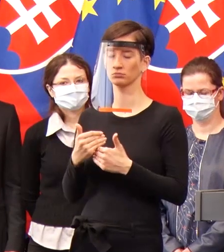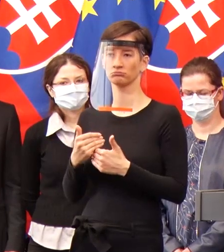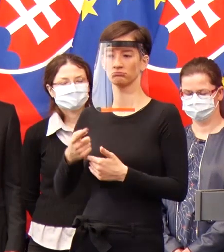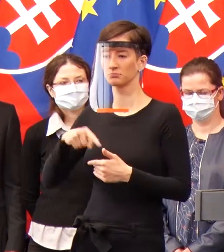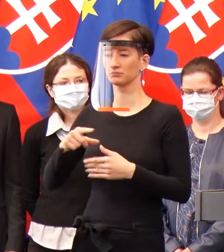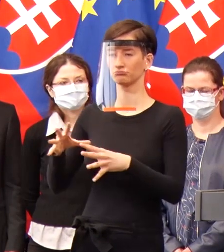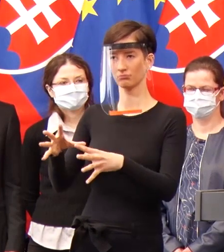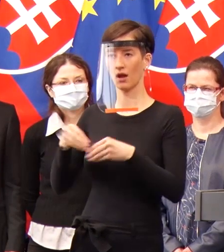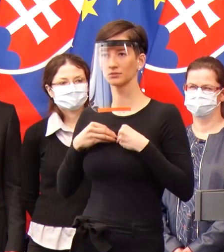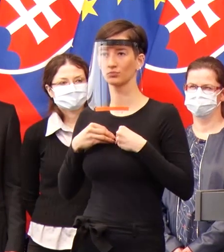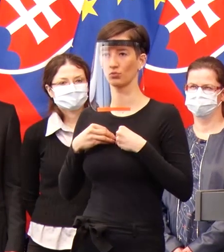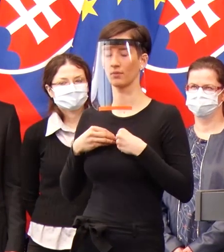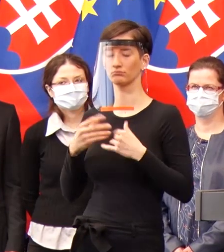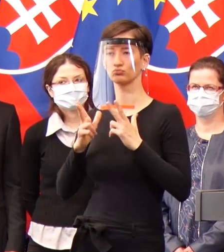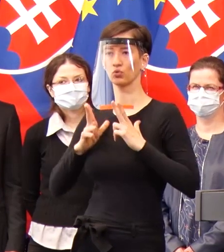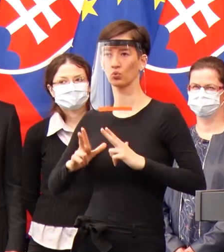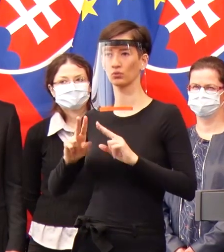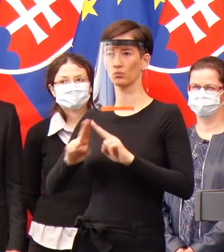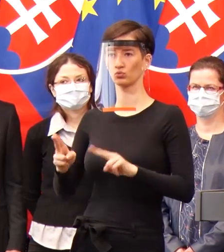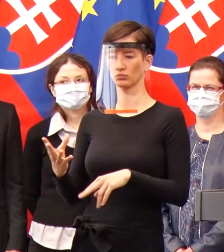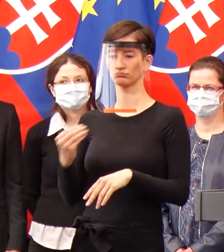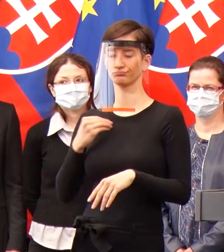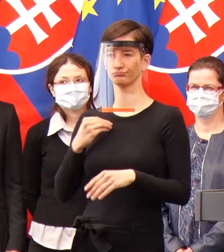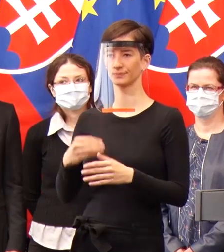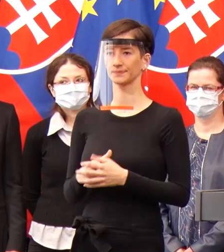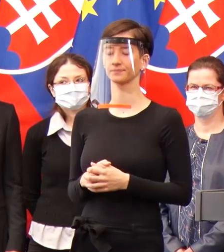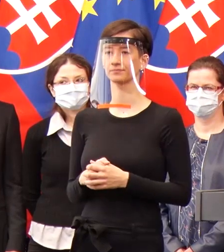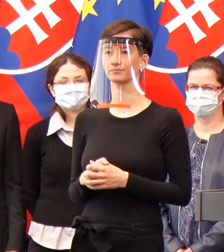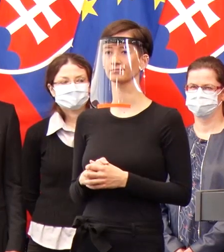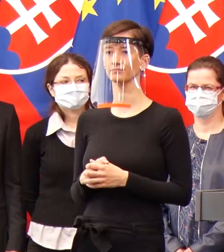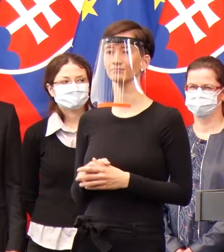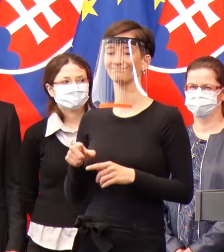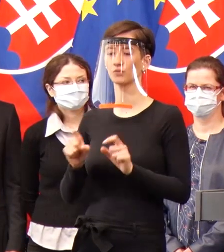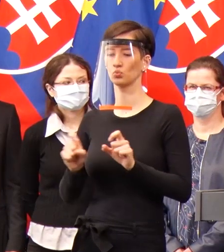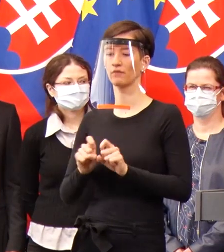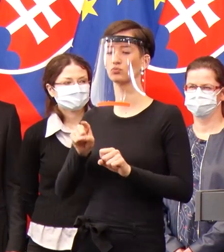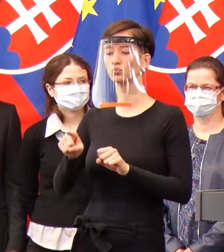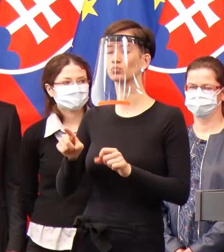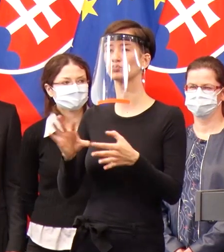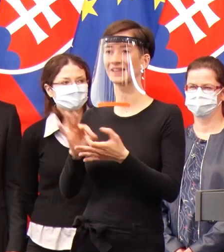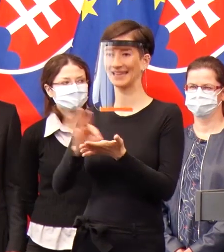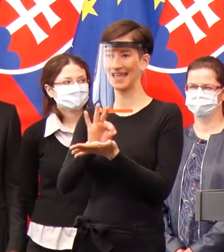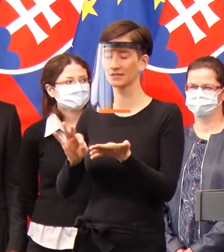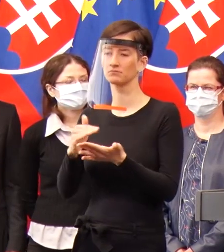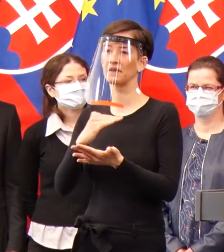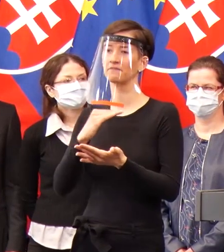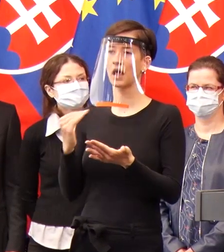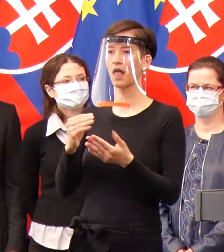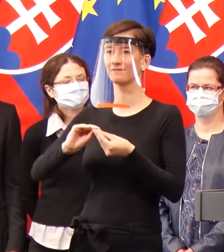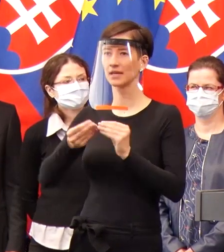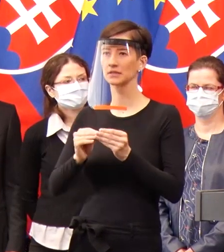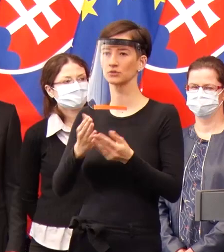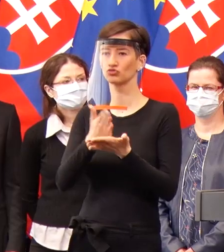na ďalších, možno potrebných komponentoch a reagenciách, ktoré budú potrebné pre testovanie COVID